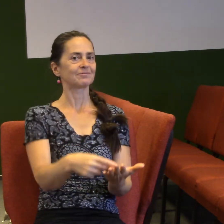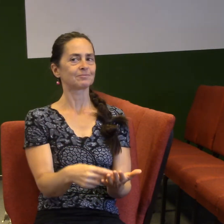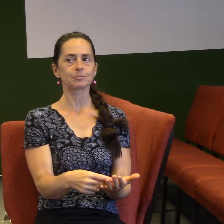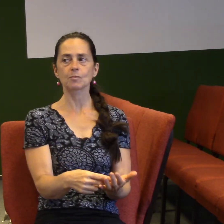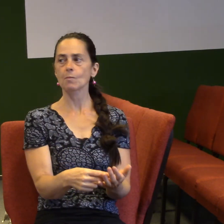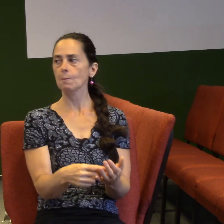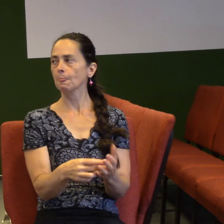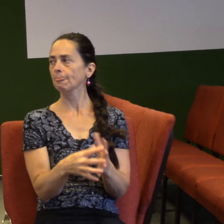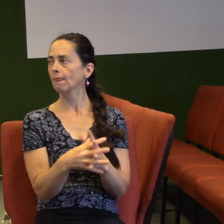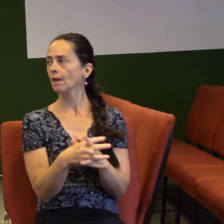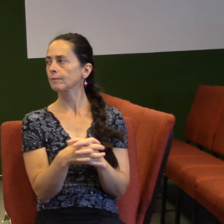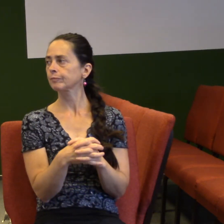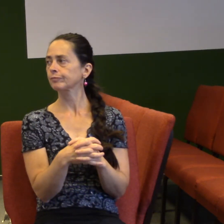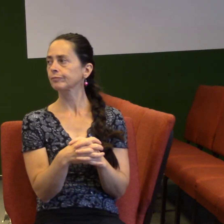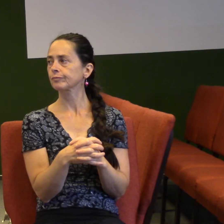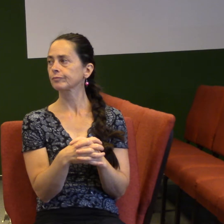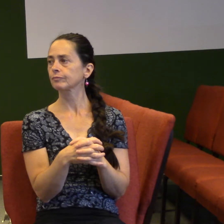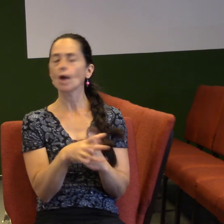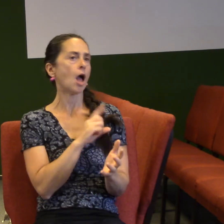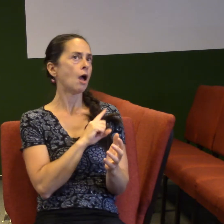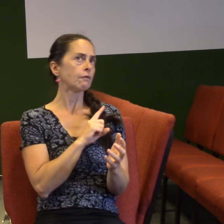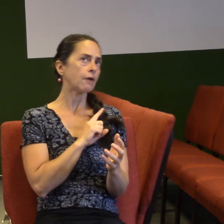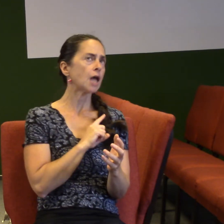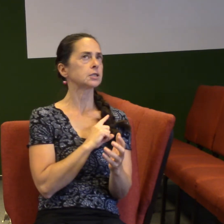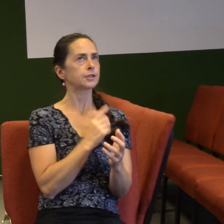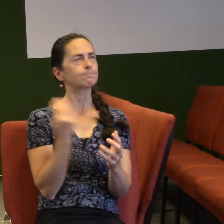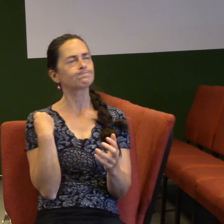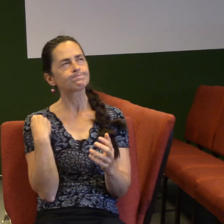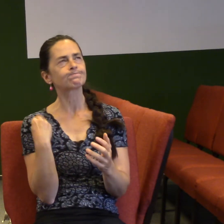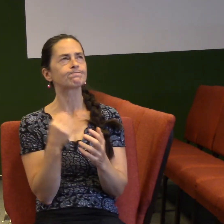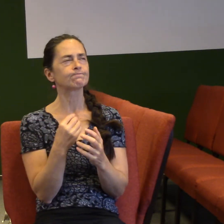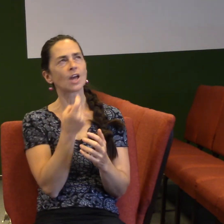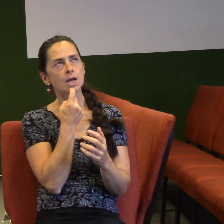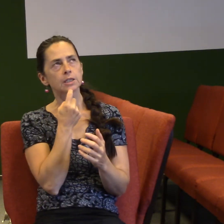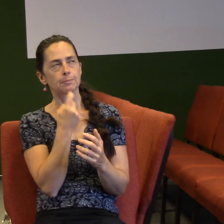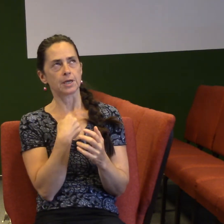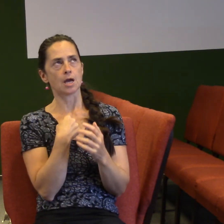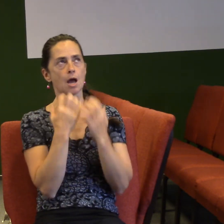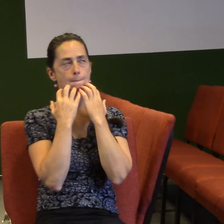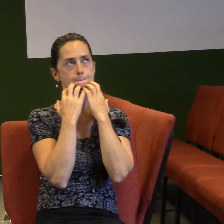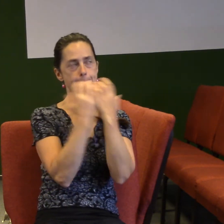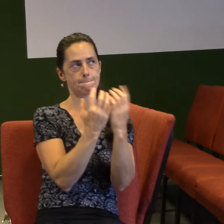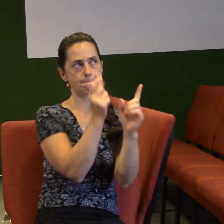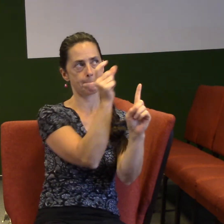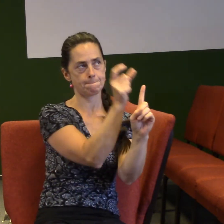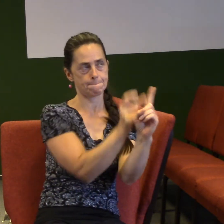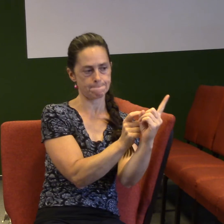A já sám pro sebe si říkám, pokud miluju druhého člověka, tak já pro něho chci přece to nejlepší.